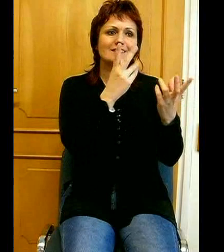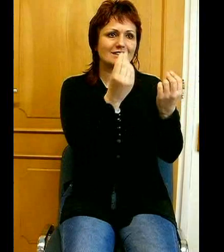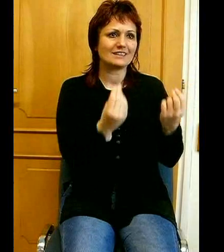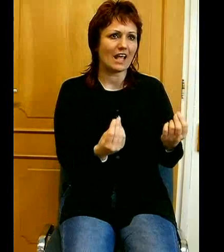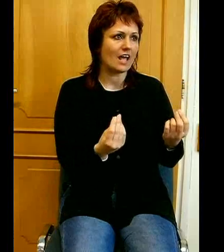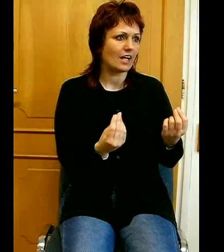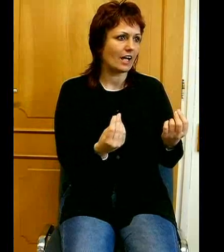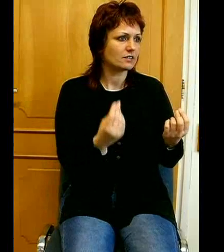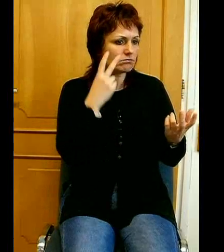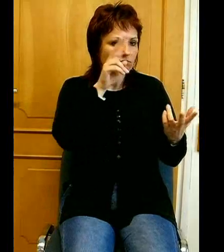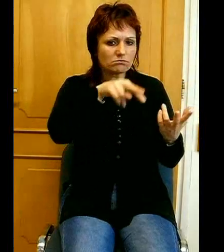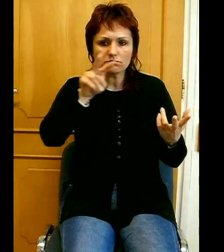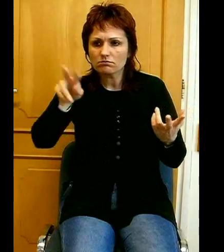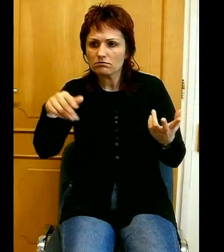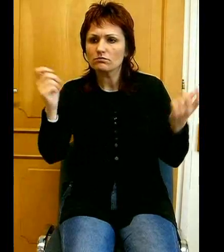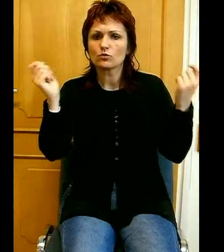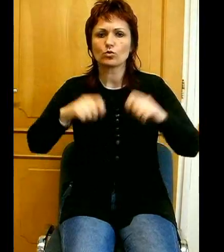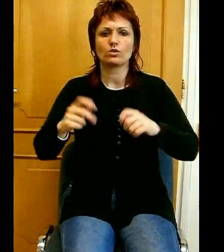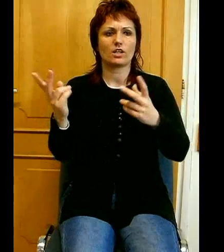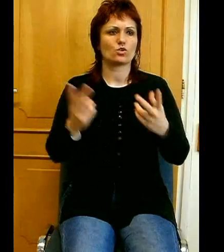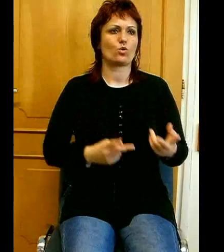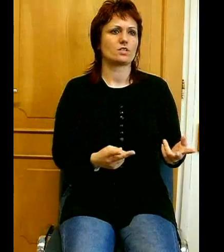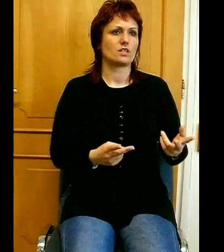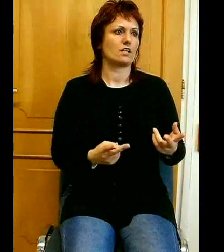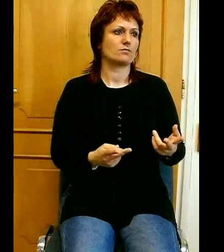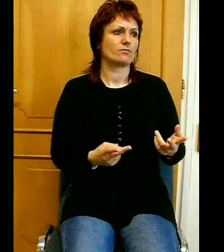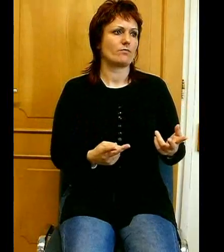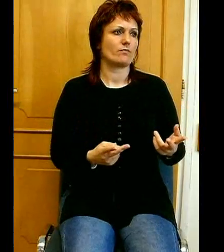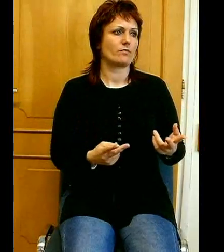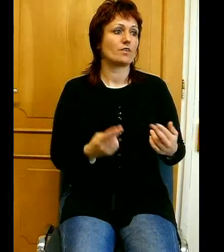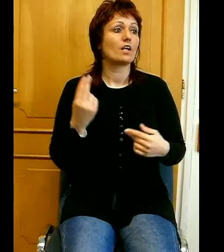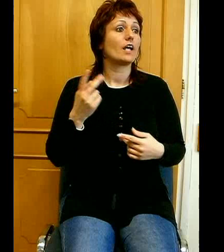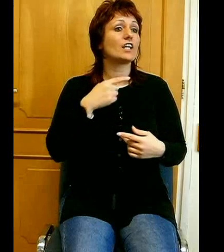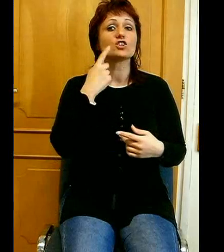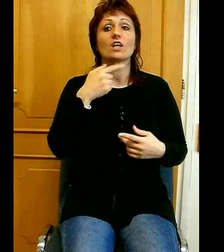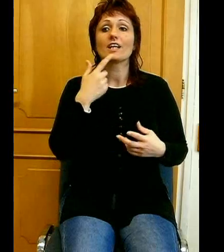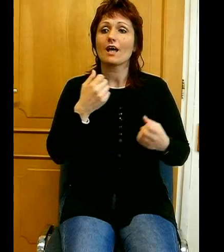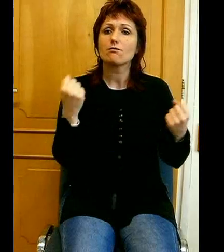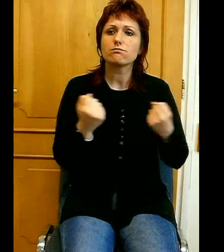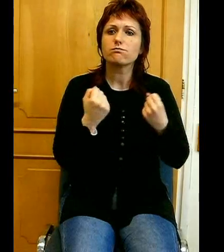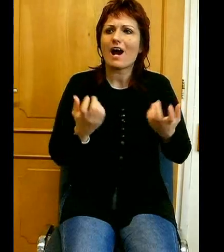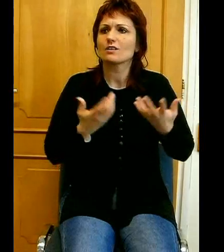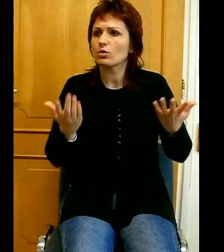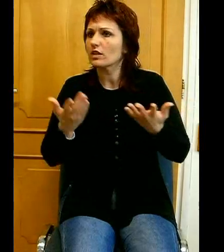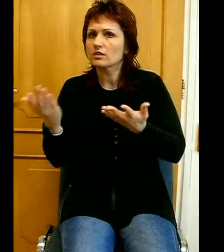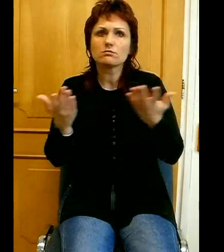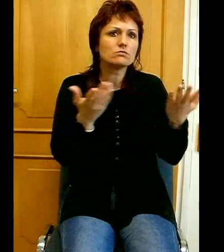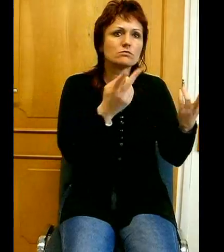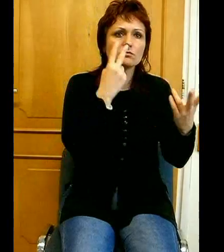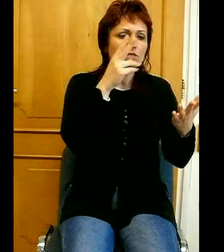menekül sok jálva ebben. Isten higénye bátorítjuk meg ebben. Tessék megnézni, miről mit tanít a Szentírás.